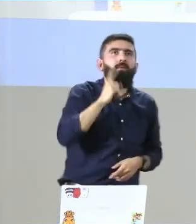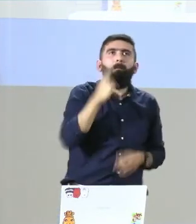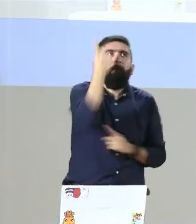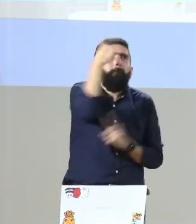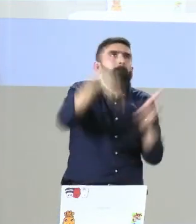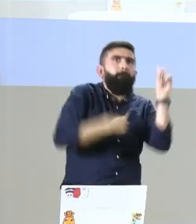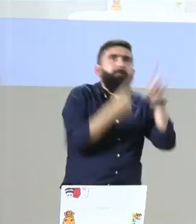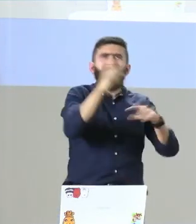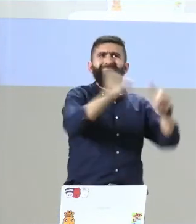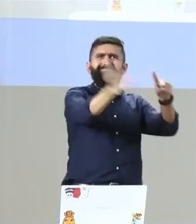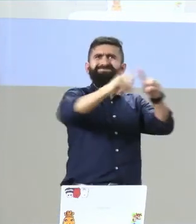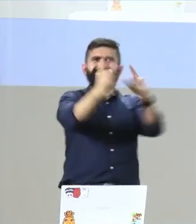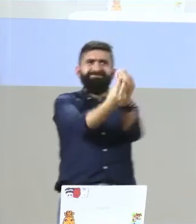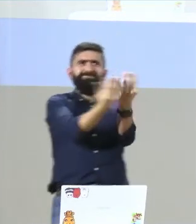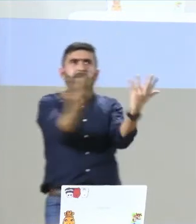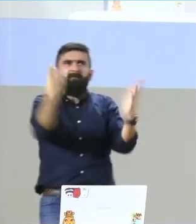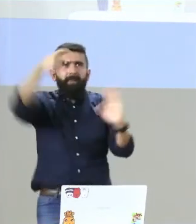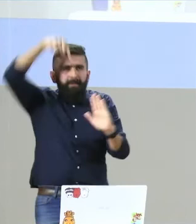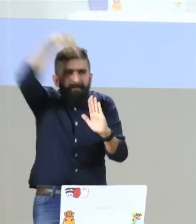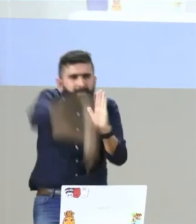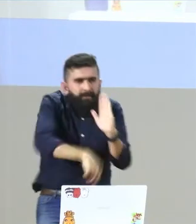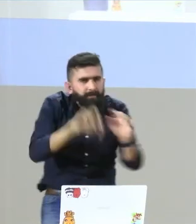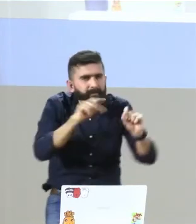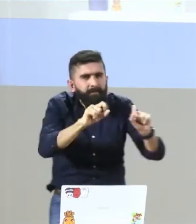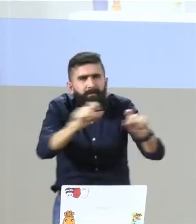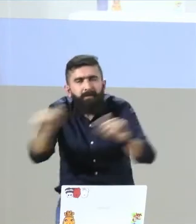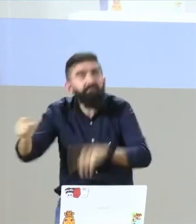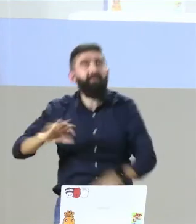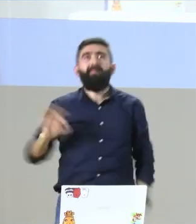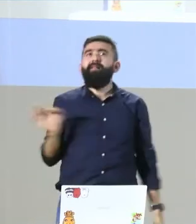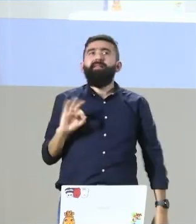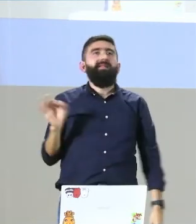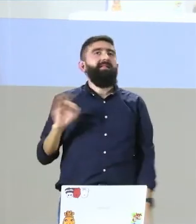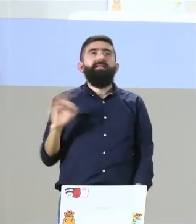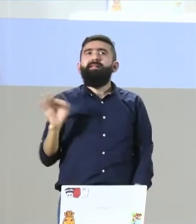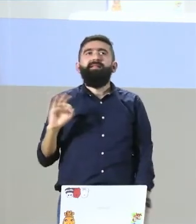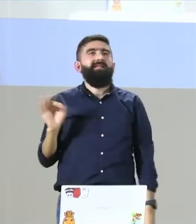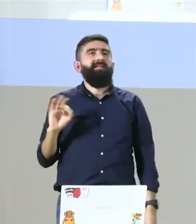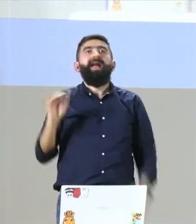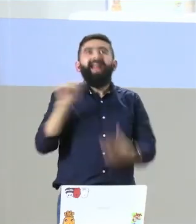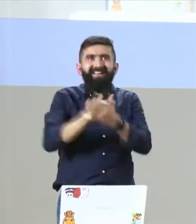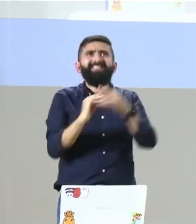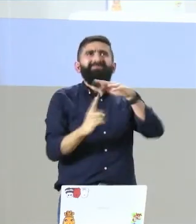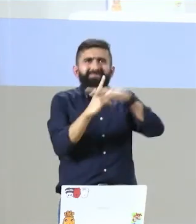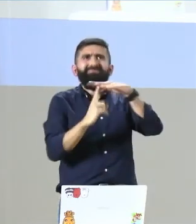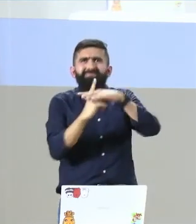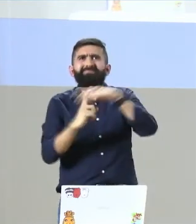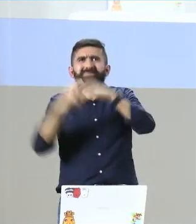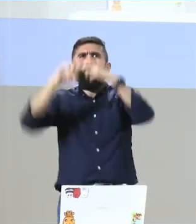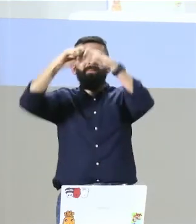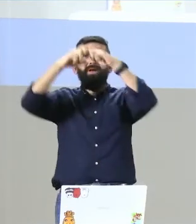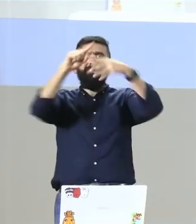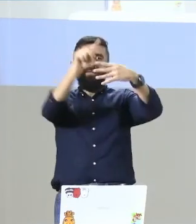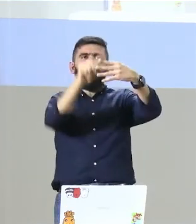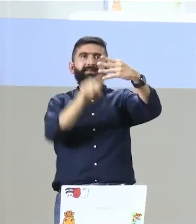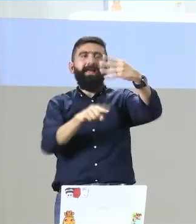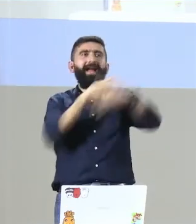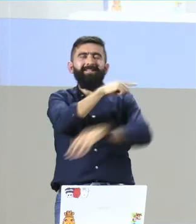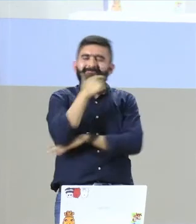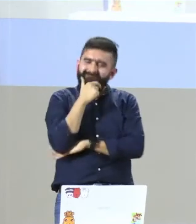caseros, hay algunos que se comunican de manera escrita, hay otros que se comunican en lengua de señas, otros de manera oral. Tenemos una gran variedad de personas sordas dentro de la